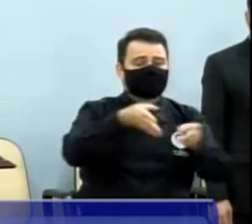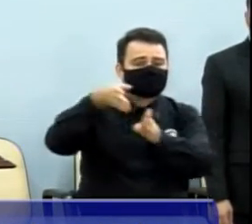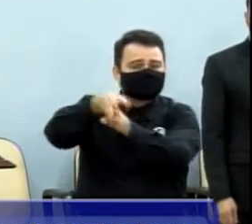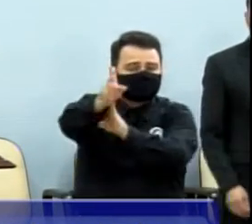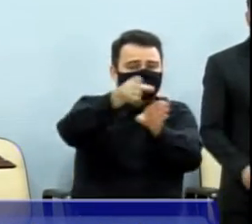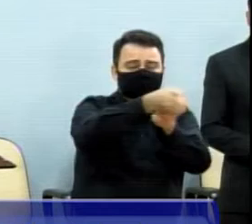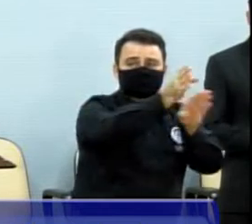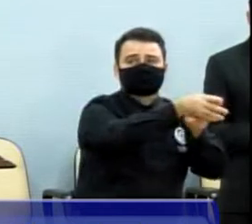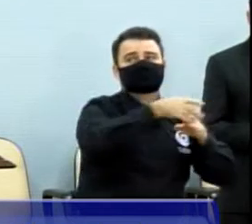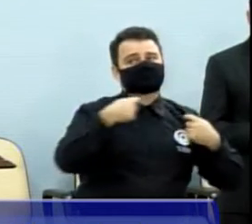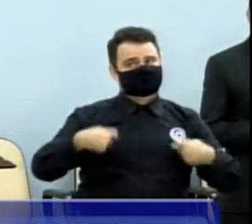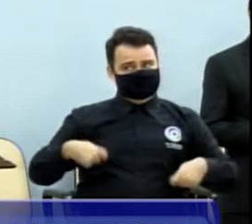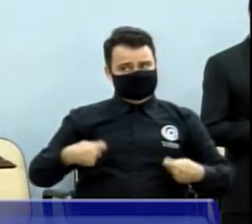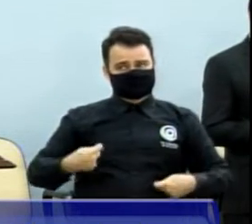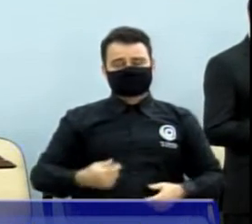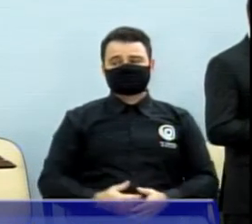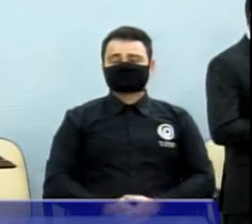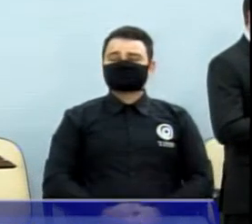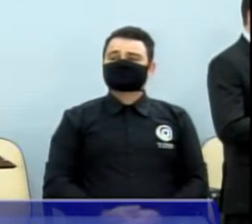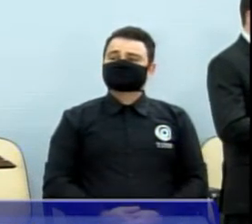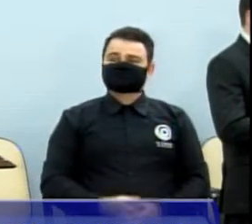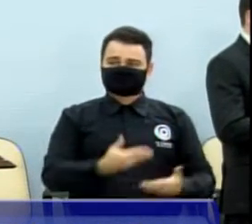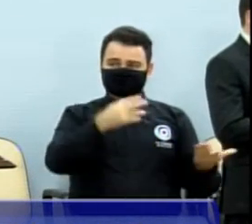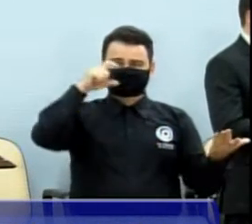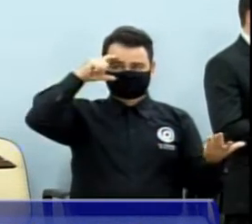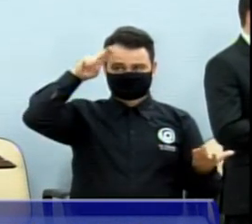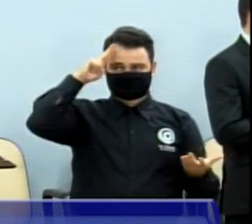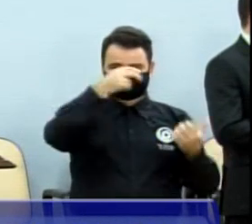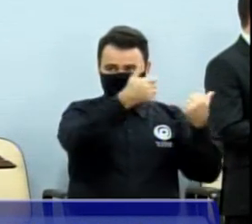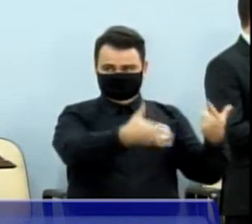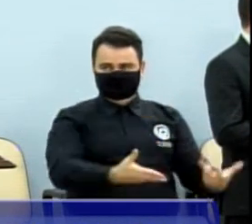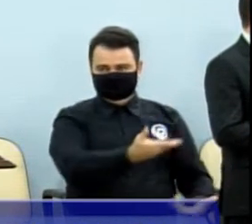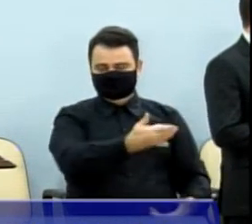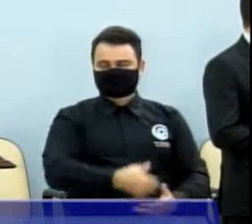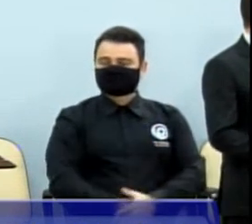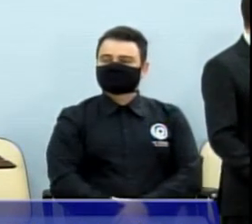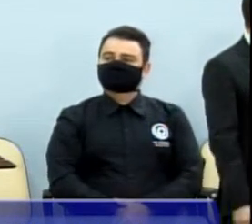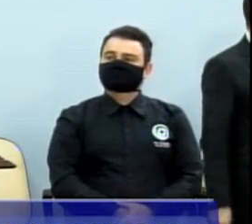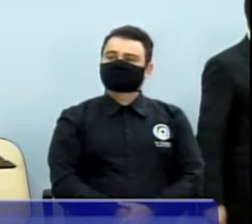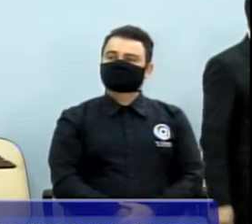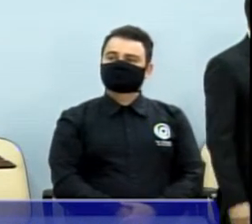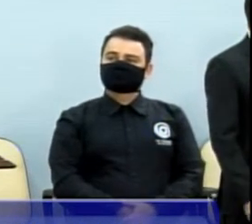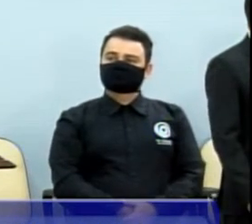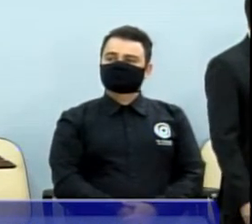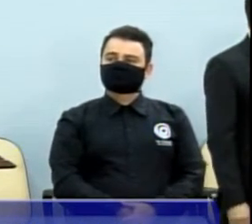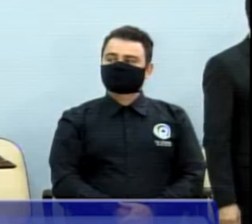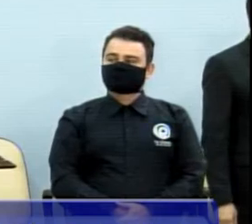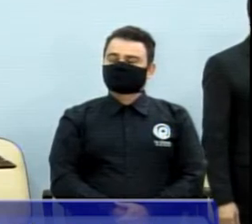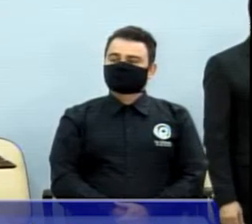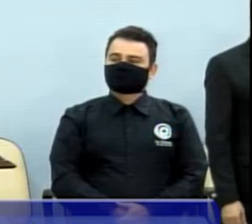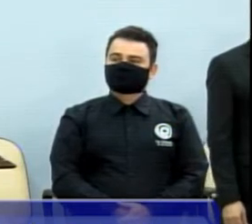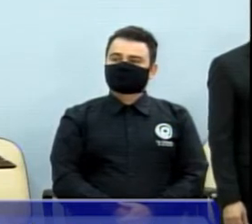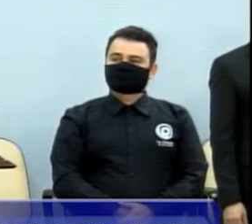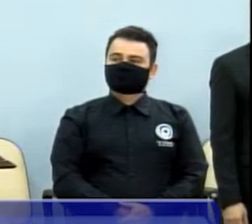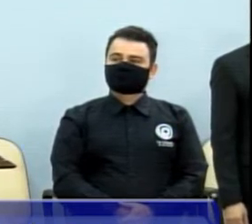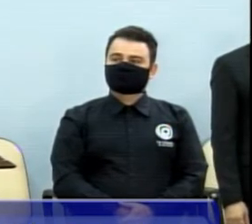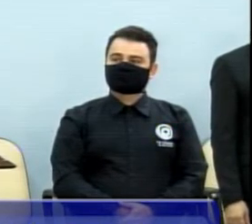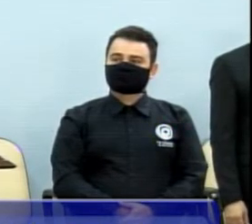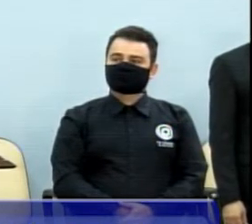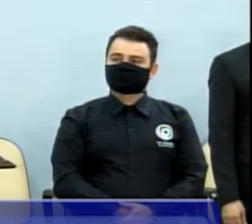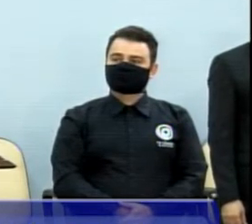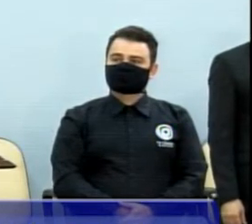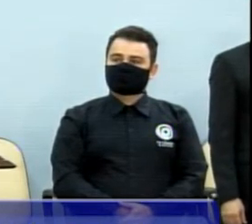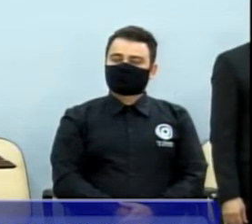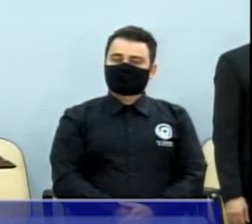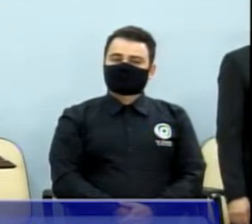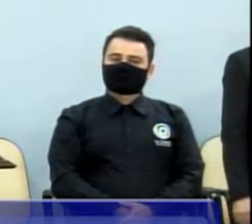vereador Jean Charles. Se me permite, tem todo o nosso apoio, a gente já conversou sobre isso, da importância do terceiro conselho, pelo menos isso,